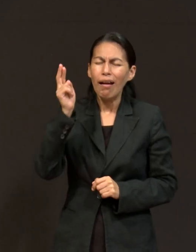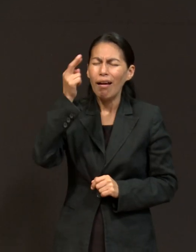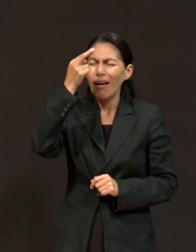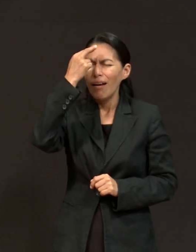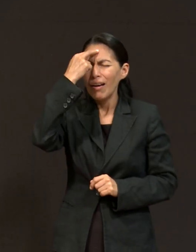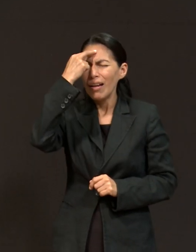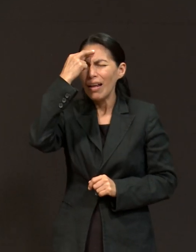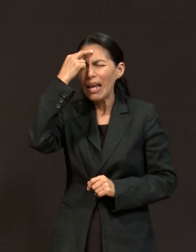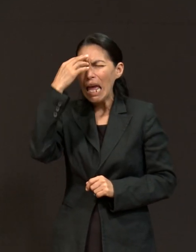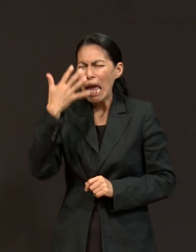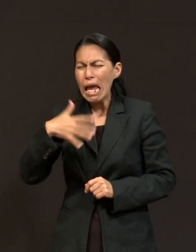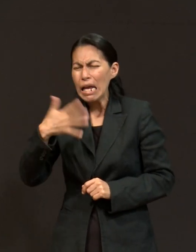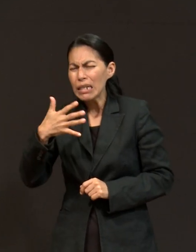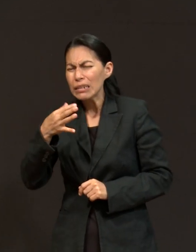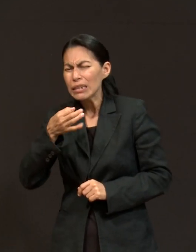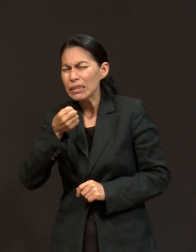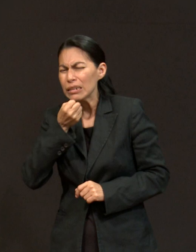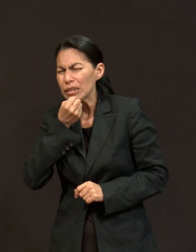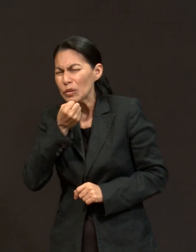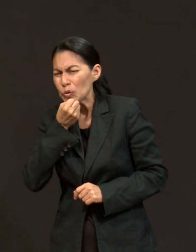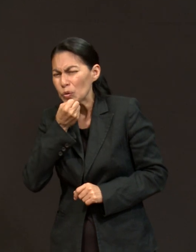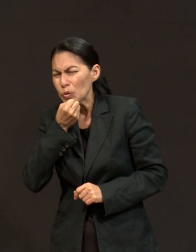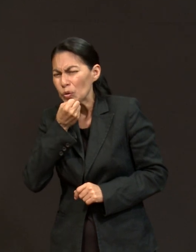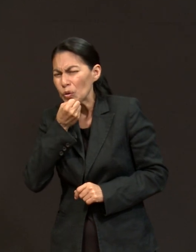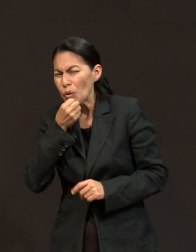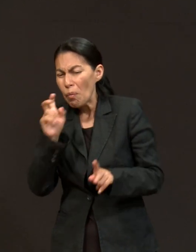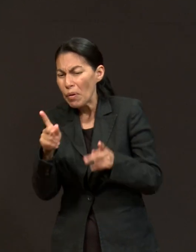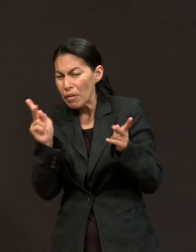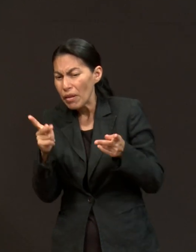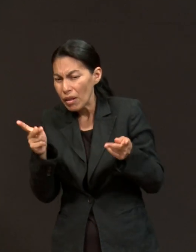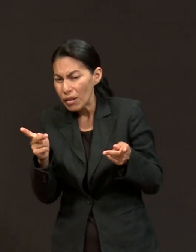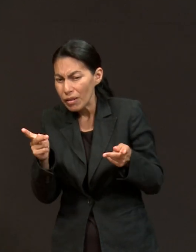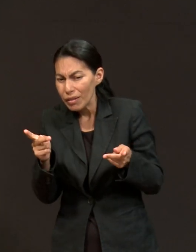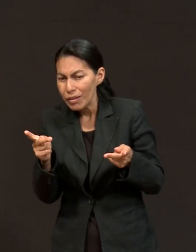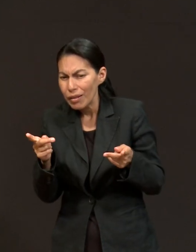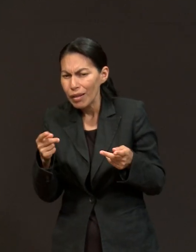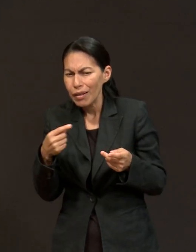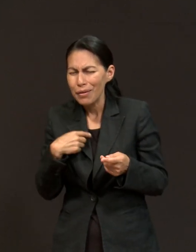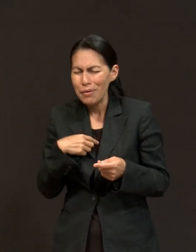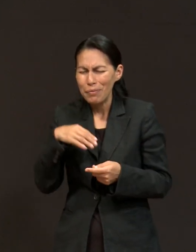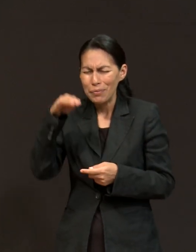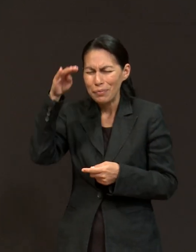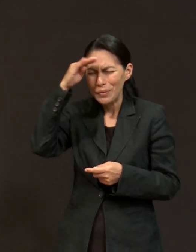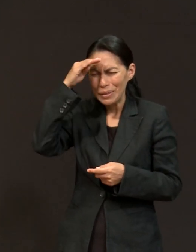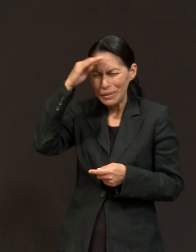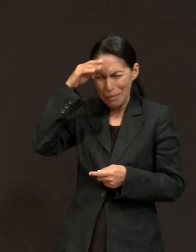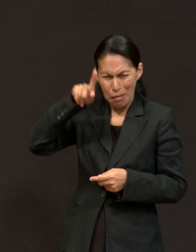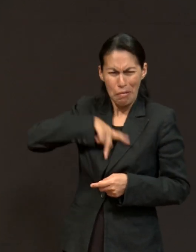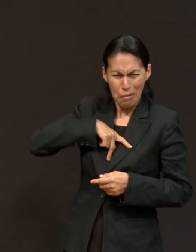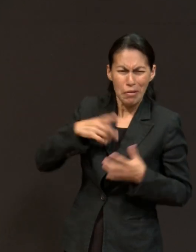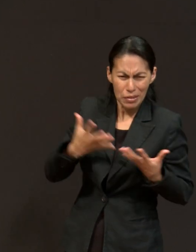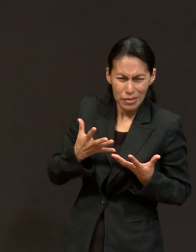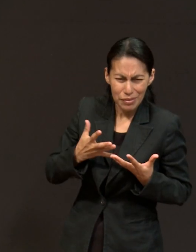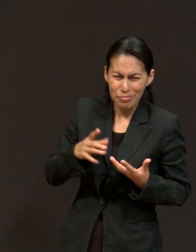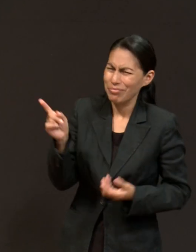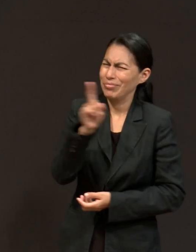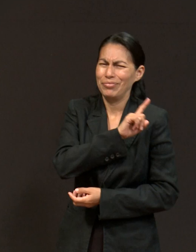lograr una venta en 15 segundos? Es que al final de cuentas yo no lo logro, lo logra el Espíritu Santo, porque es su trabajo,